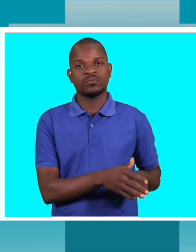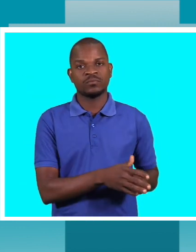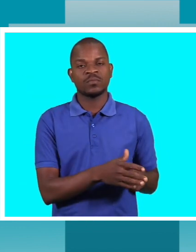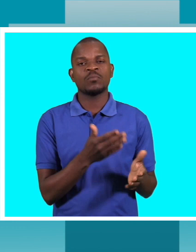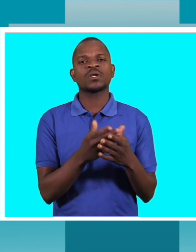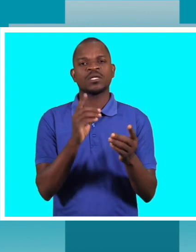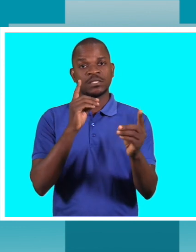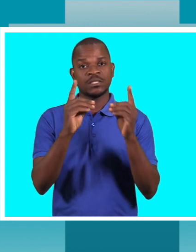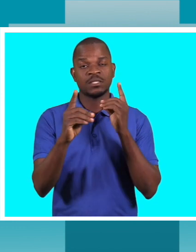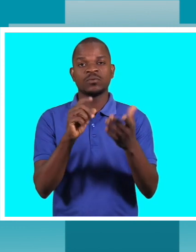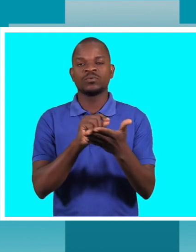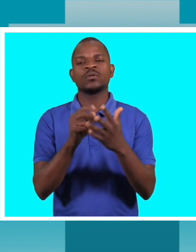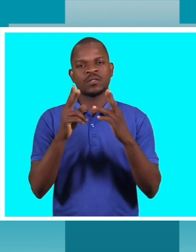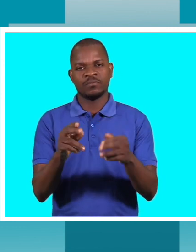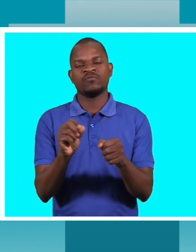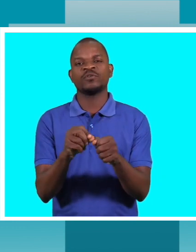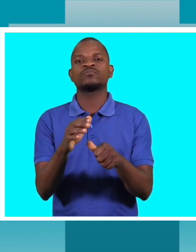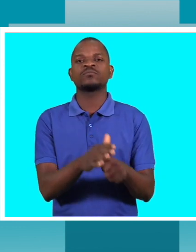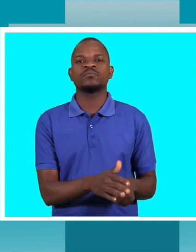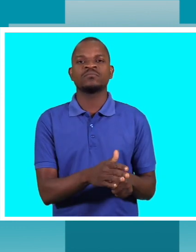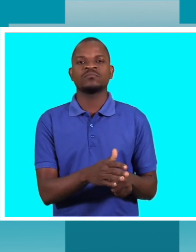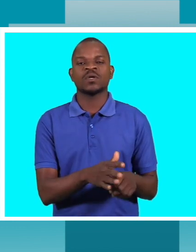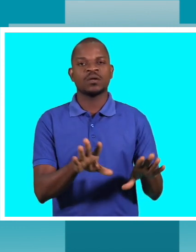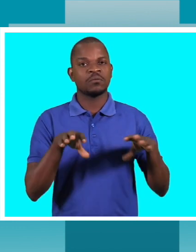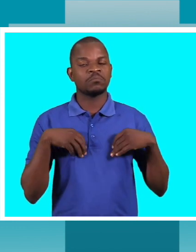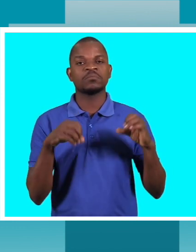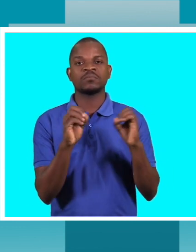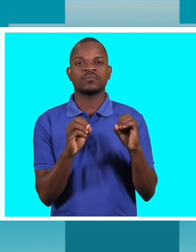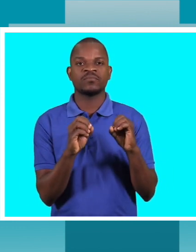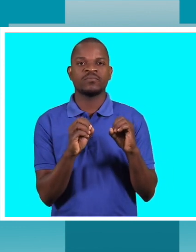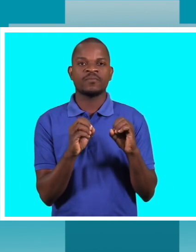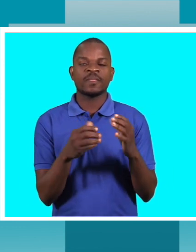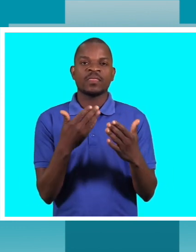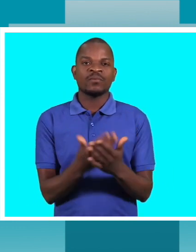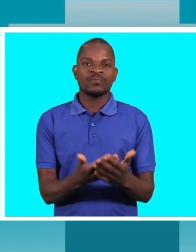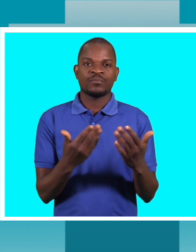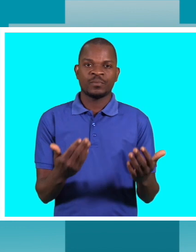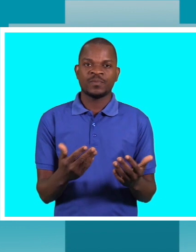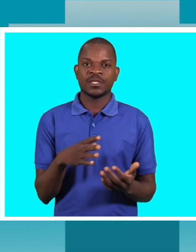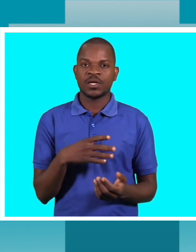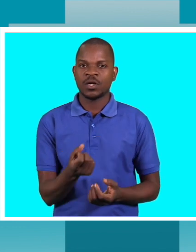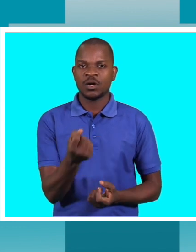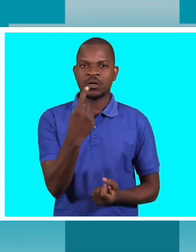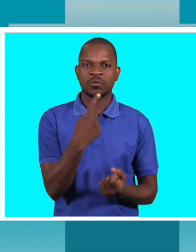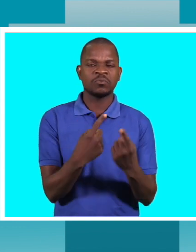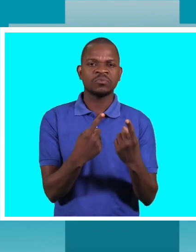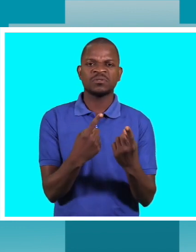escolas, de receber esse tipo de criança. Muitas das vezes, algumas não precisam de tanto,